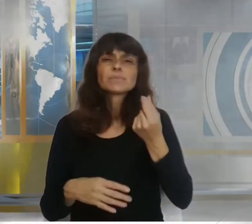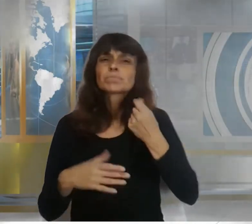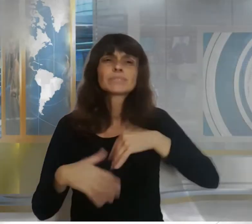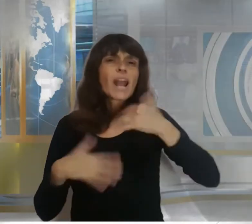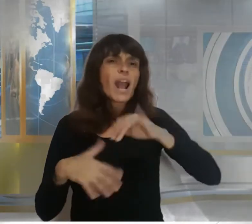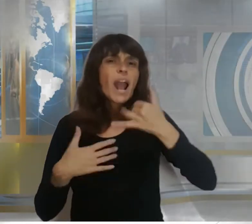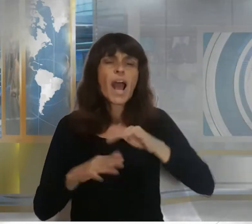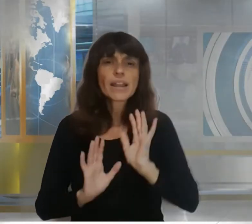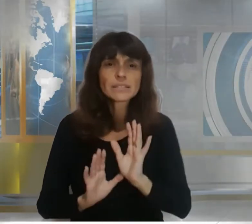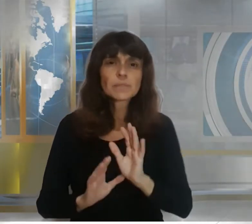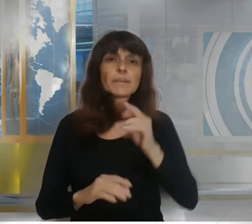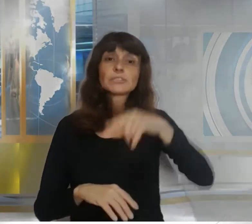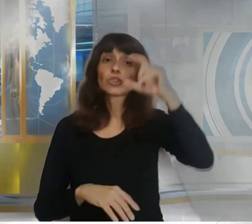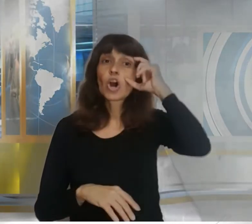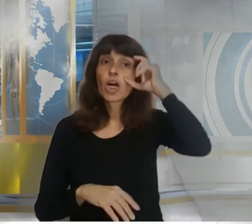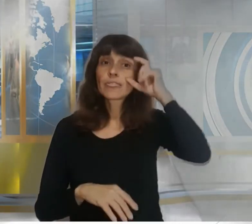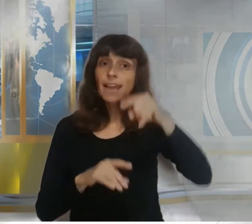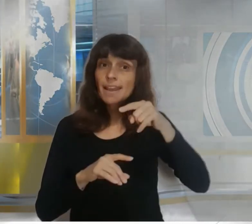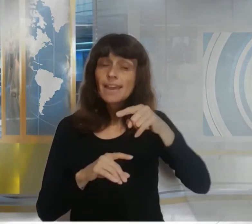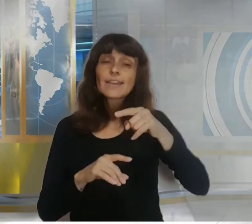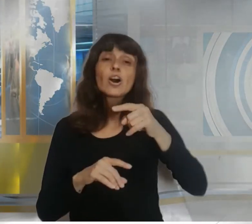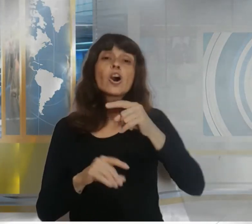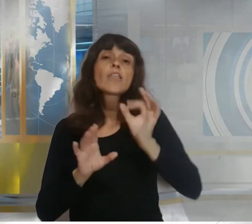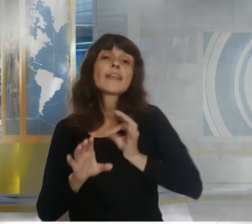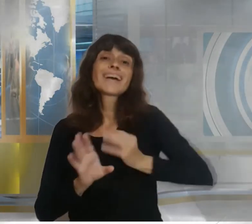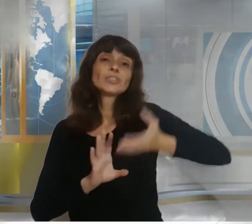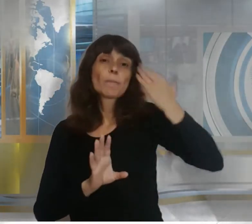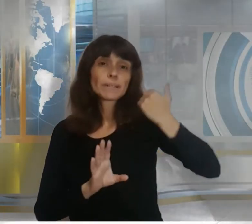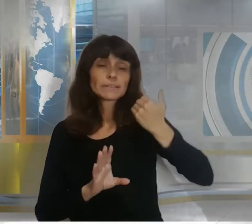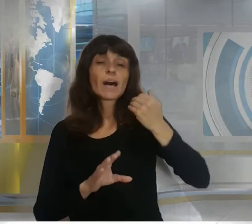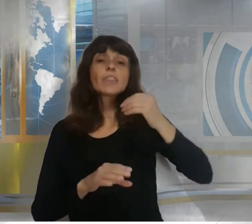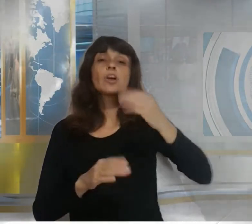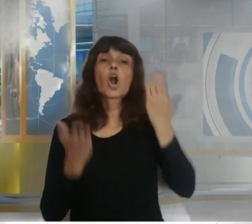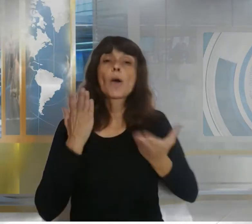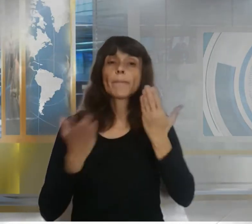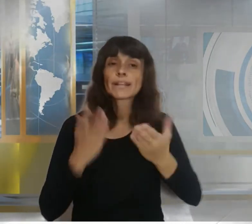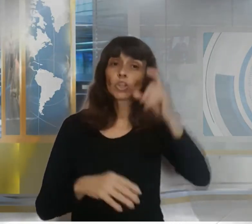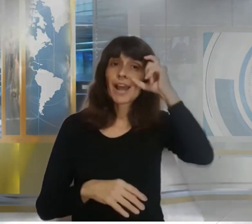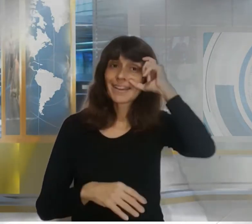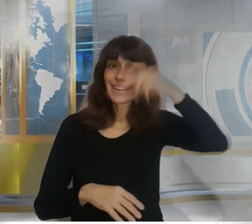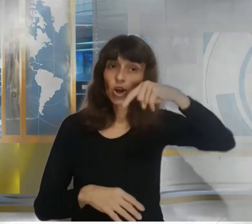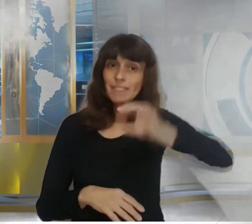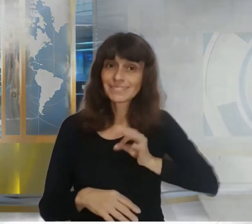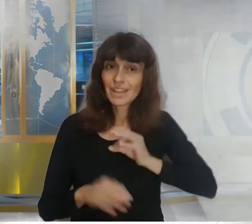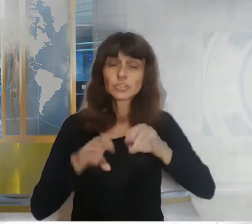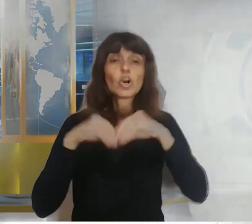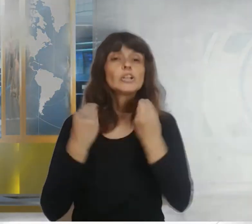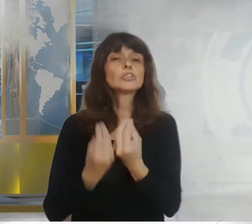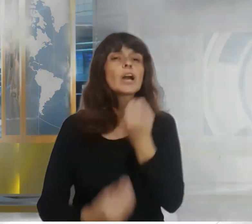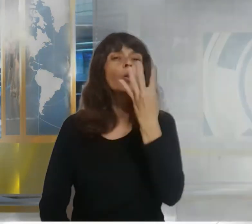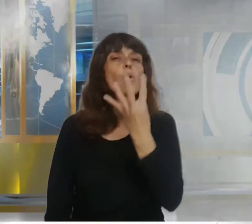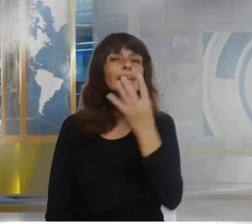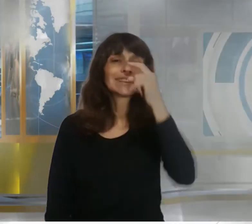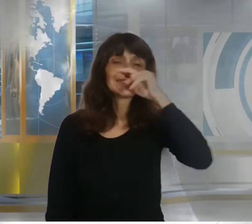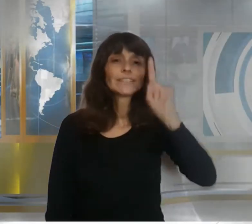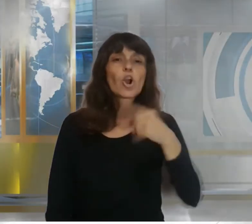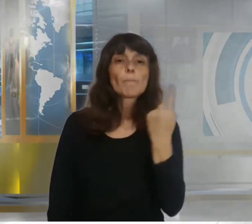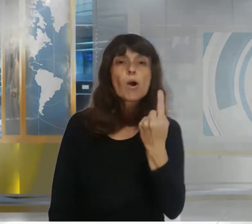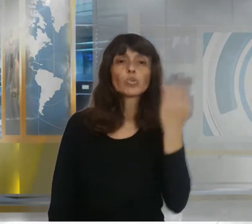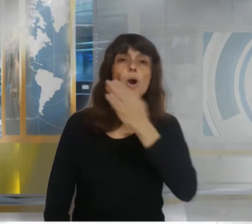a enero de 2021 del 47,1% y del 60% respectivamente las cifras